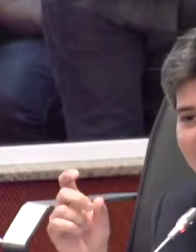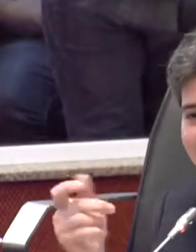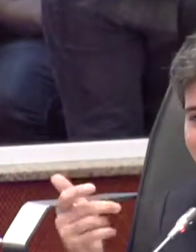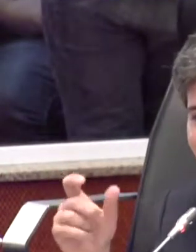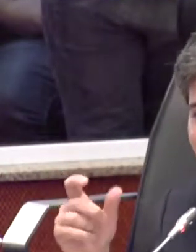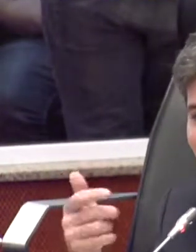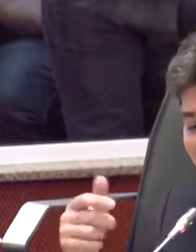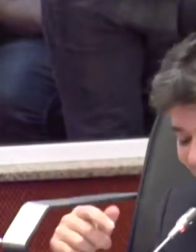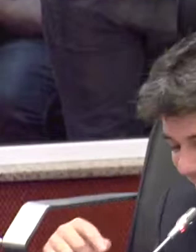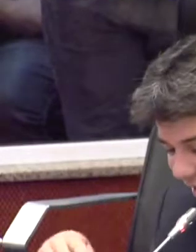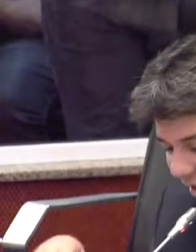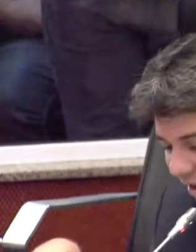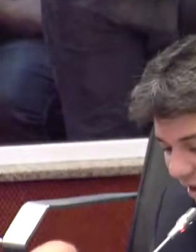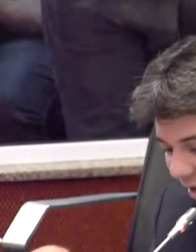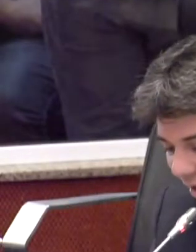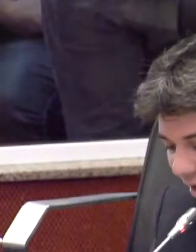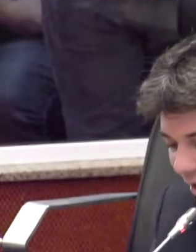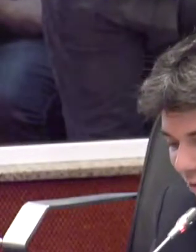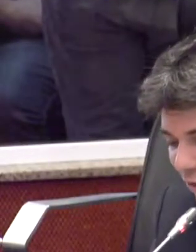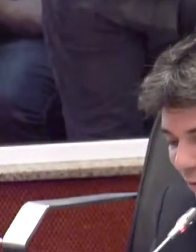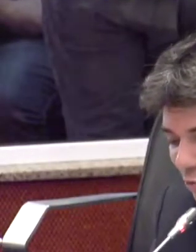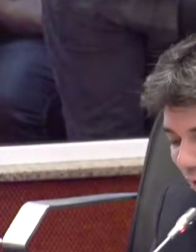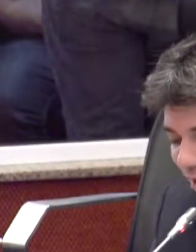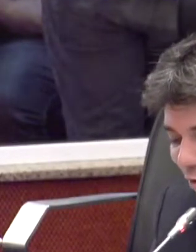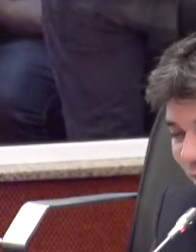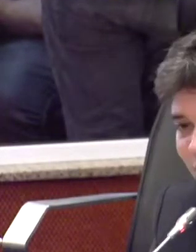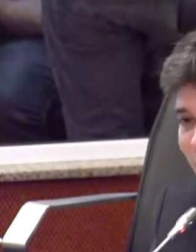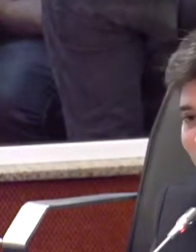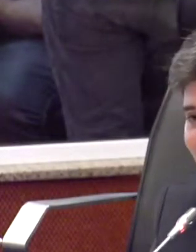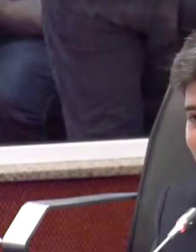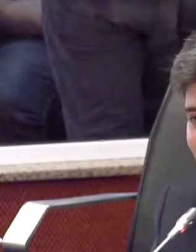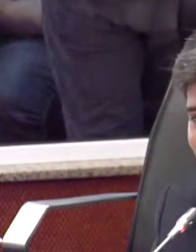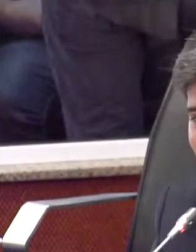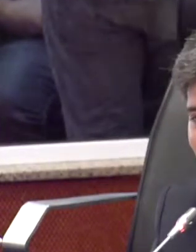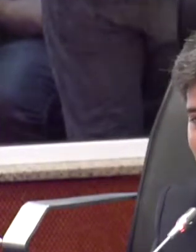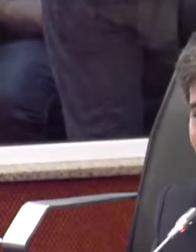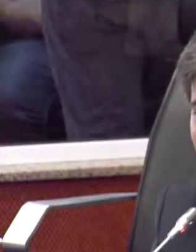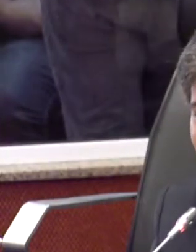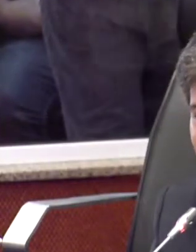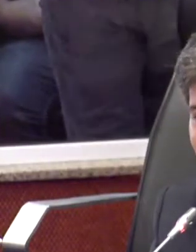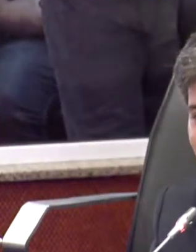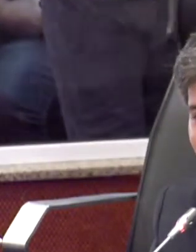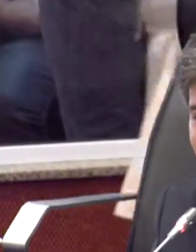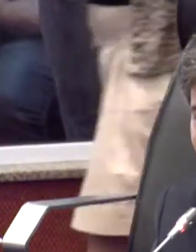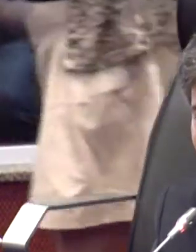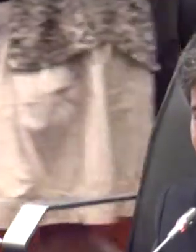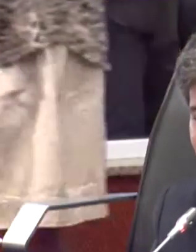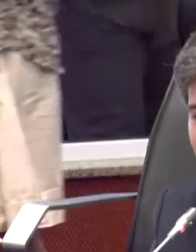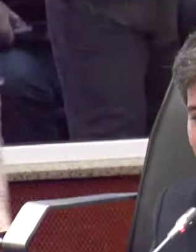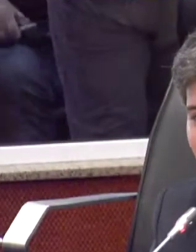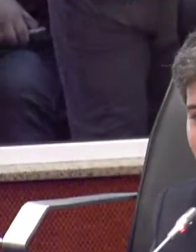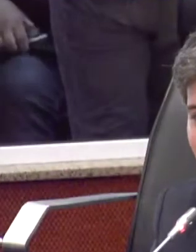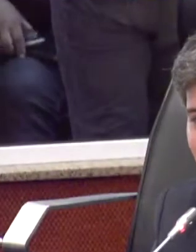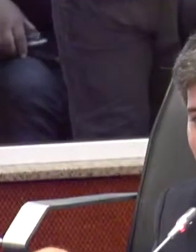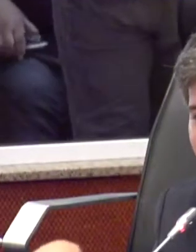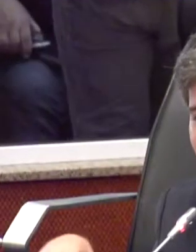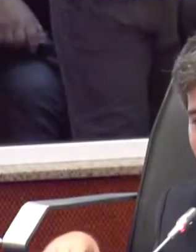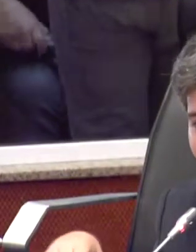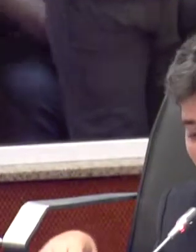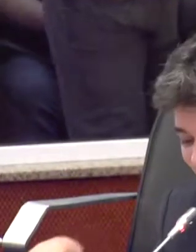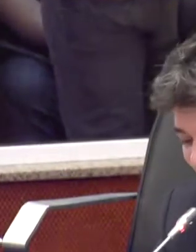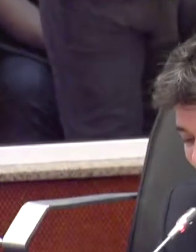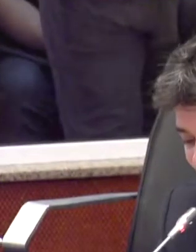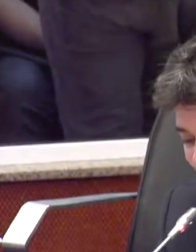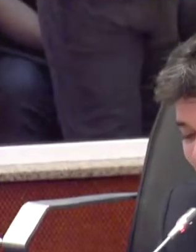se não me engano. É verdade. E nós vamos perder um grande quadro na Assembleia Legislativa, que é a sua presença, que é a brilhanta este